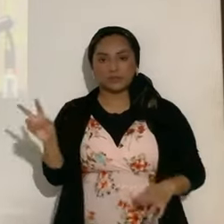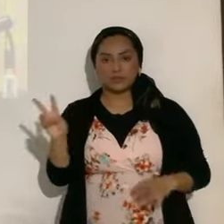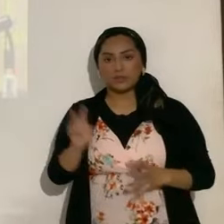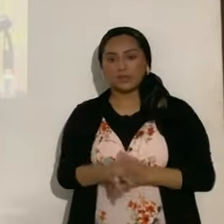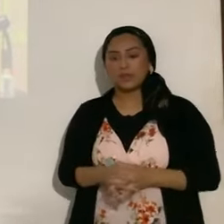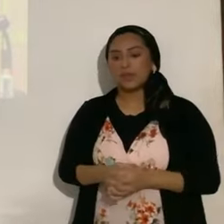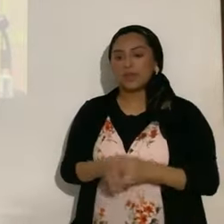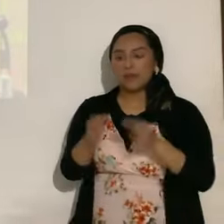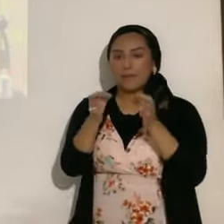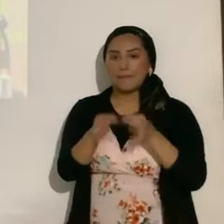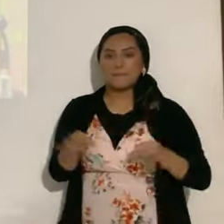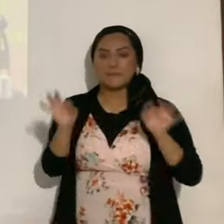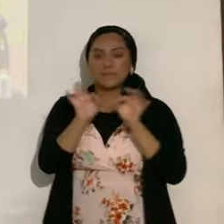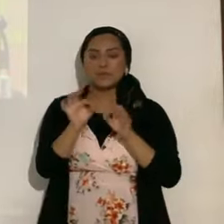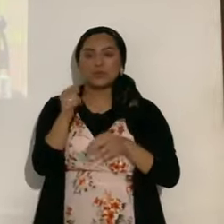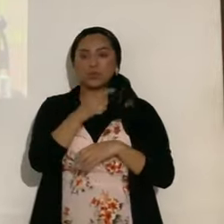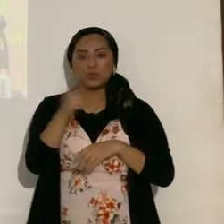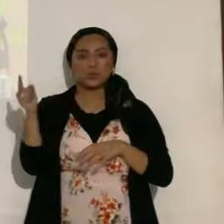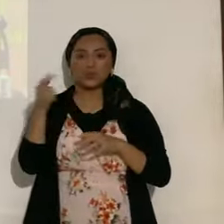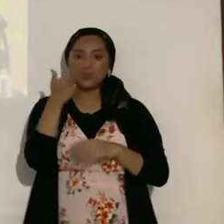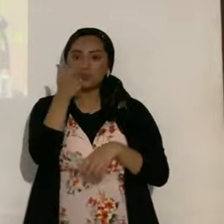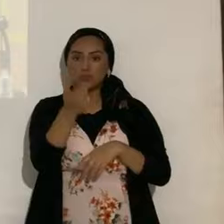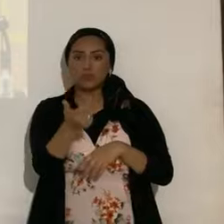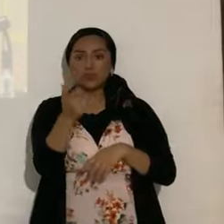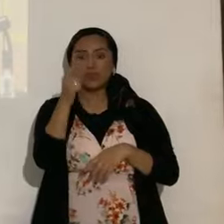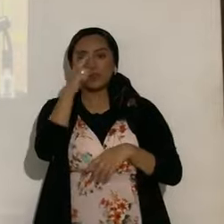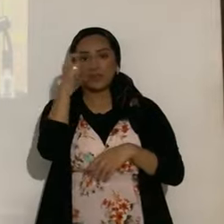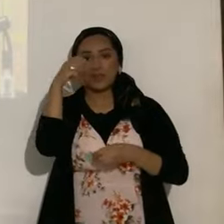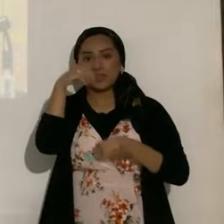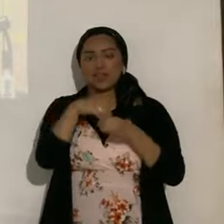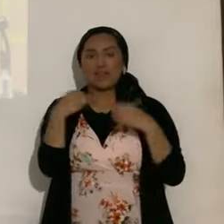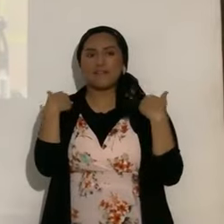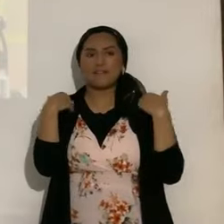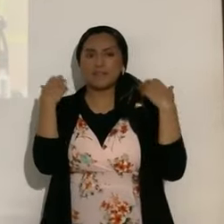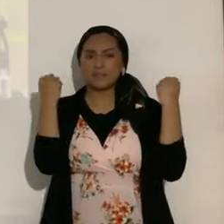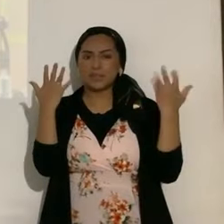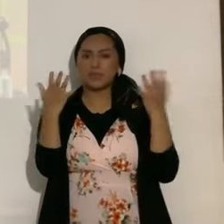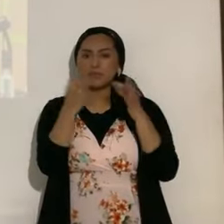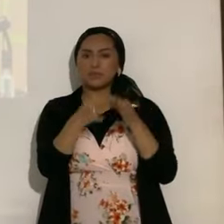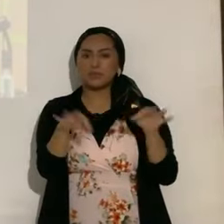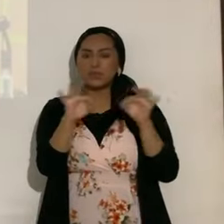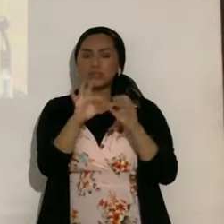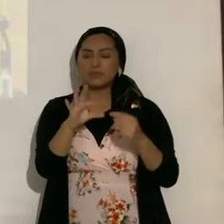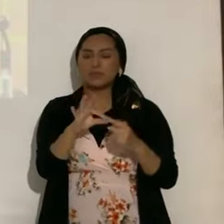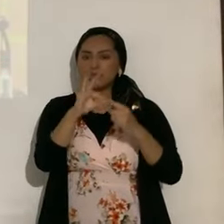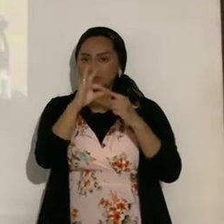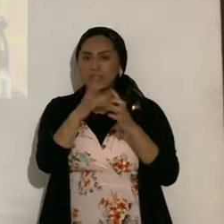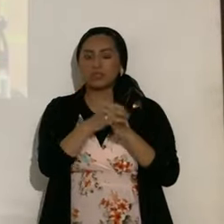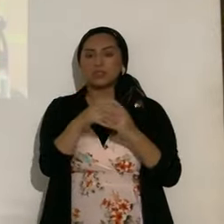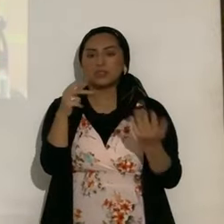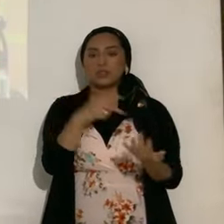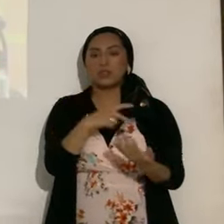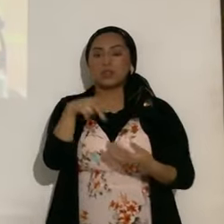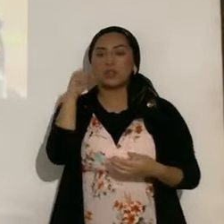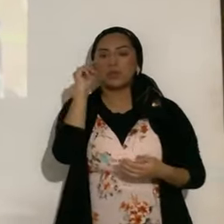Es muy importante que ustedes lo revisen porque tienen, uff, cosas importantísimas. Salmo 24, repito,